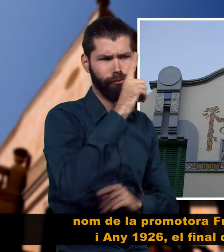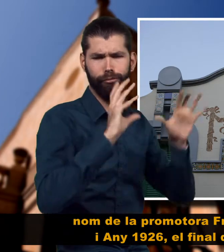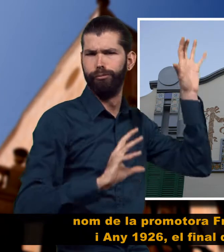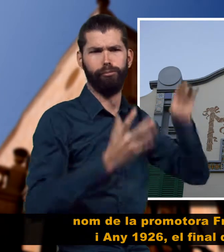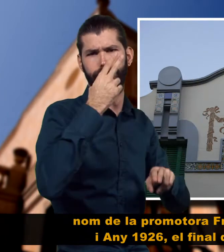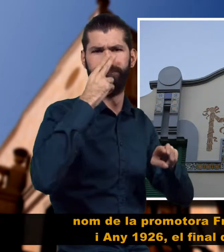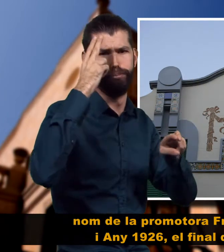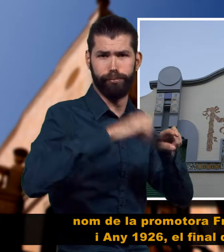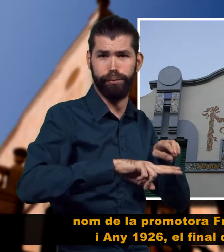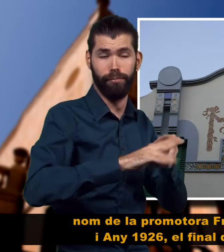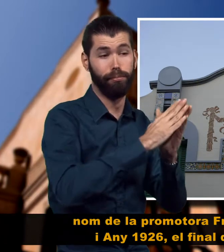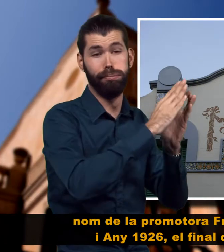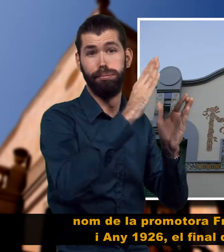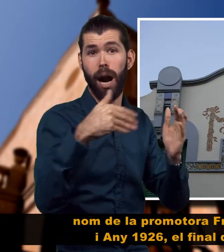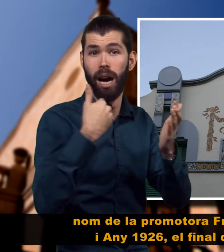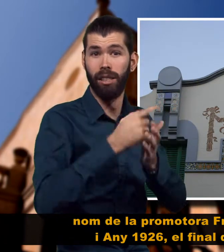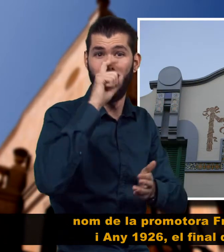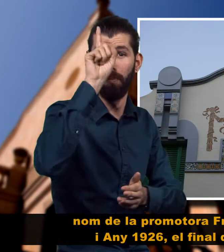1926, al final de la reforma.